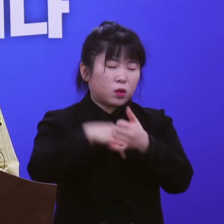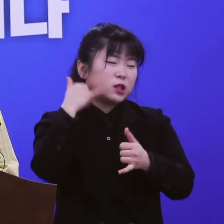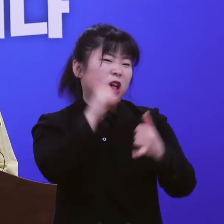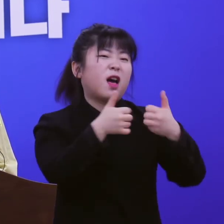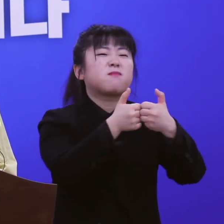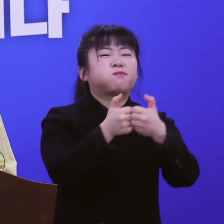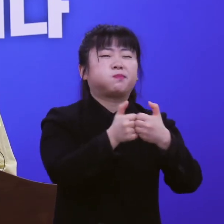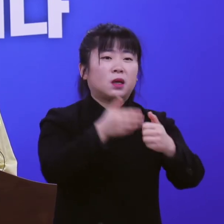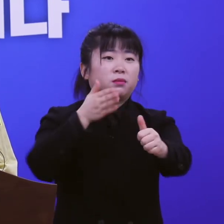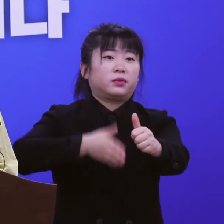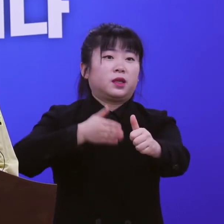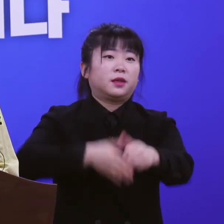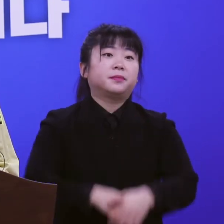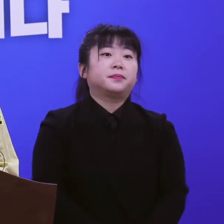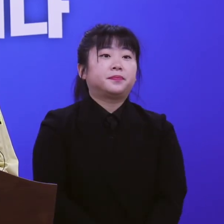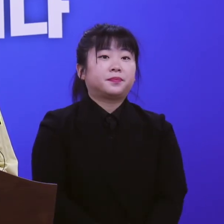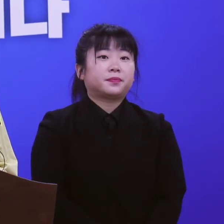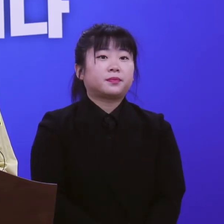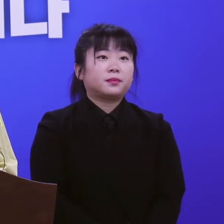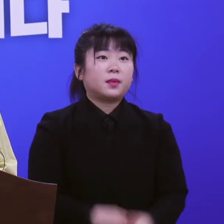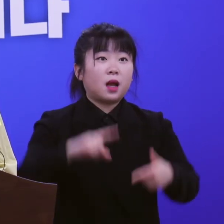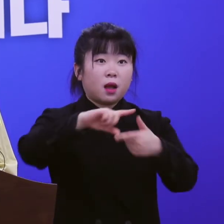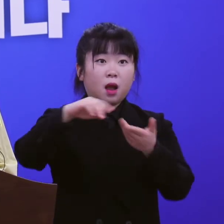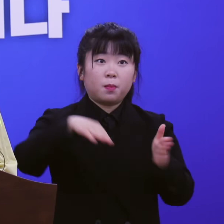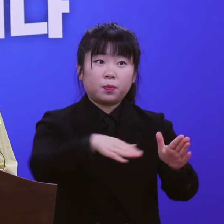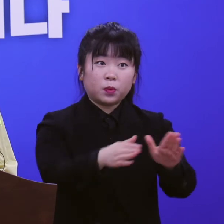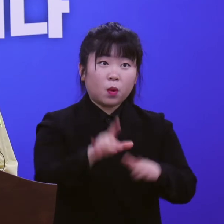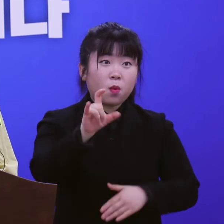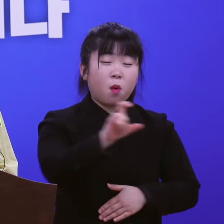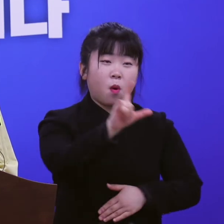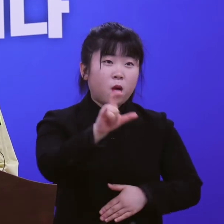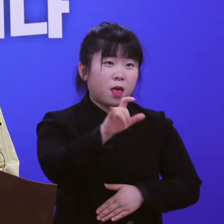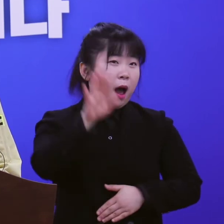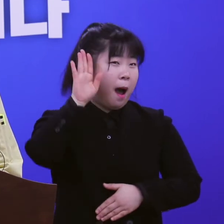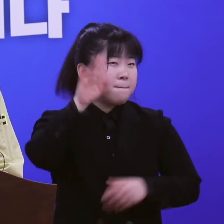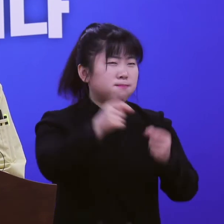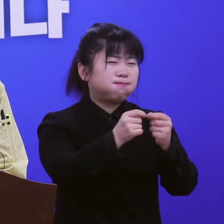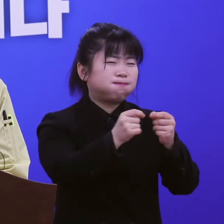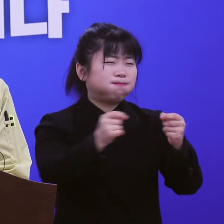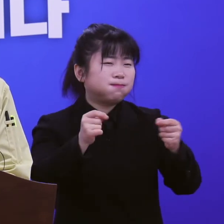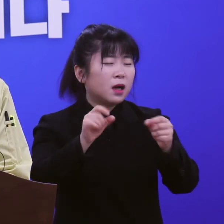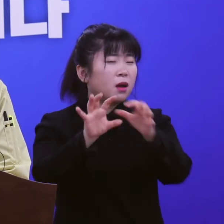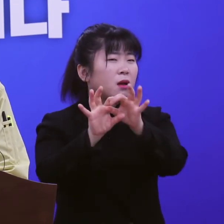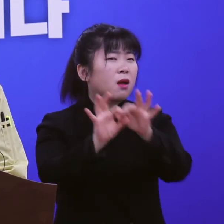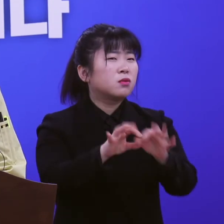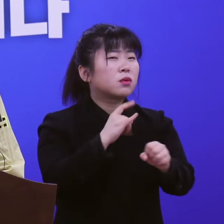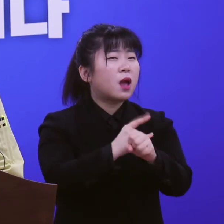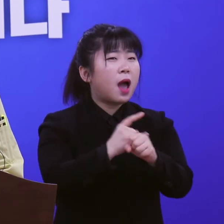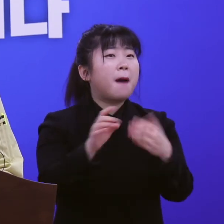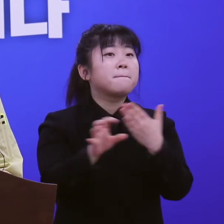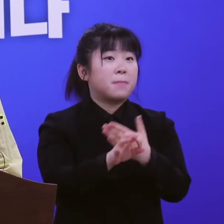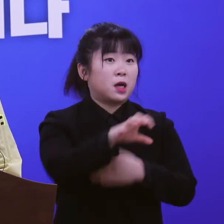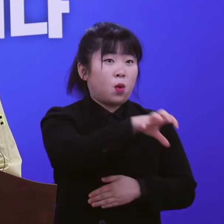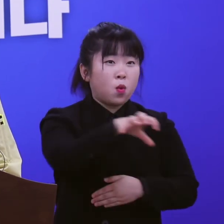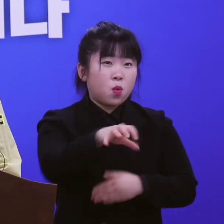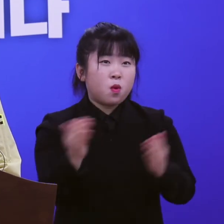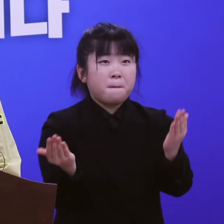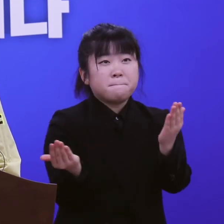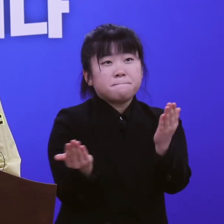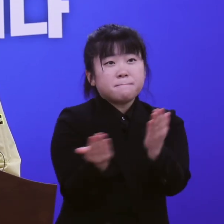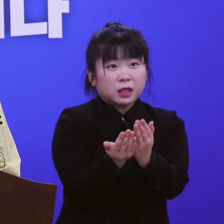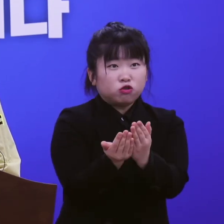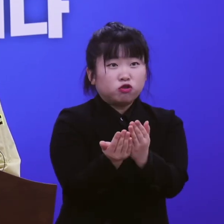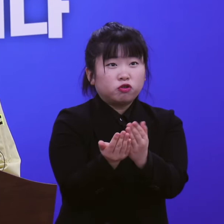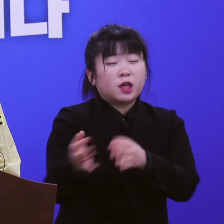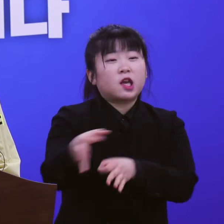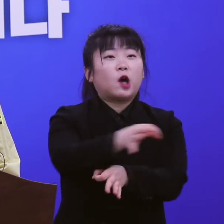말씀드립니다. 우리도는 코로나19 장기화에 따른 현장 맞춤형 민생경제 지원 대책을